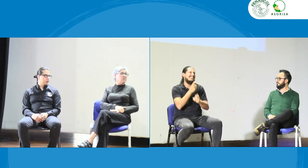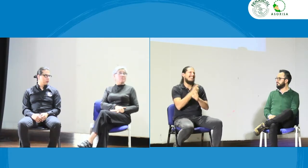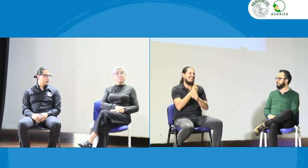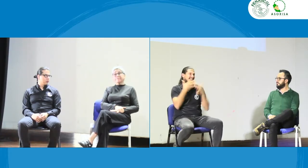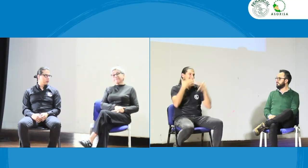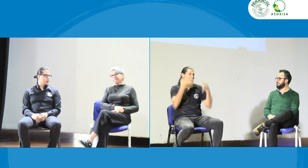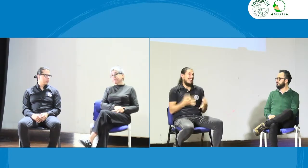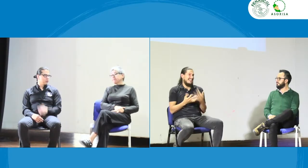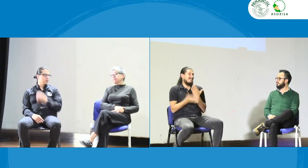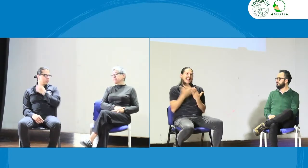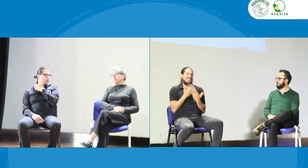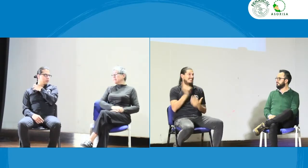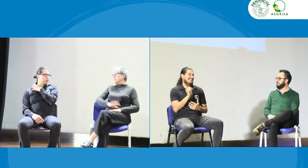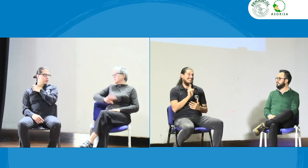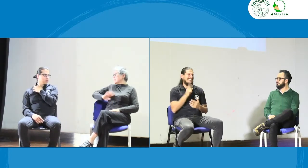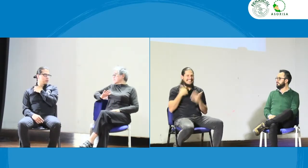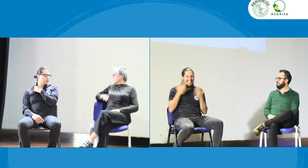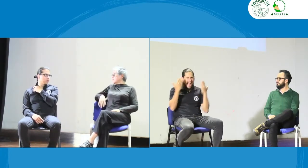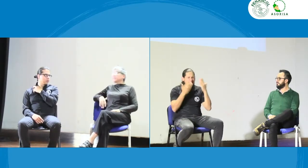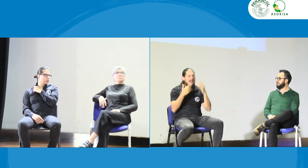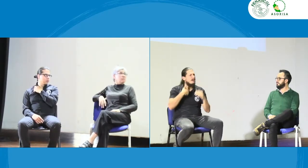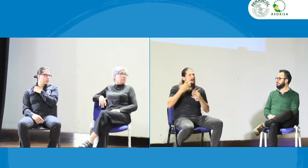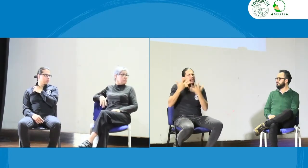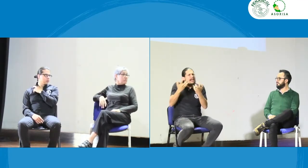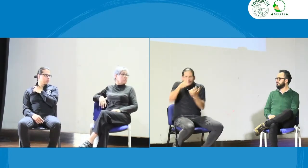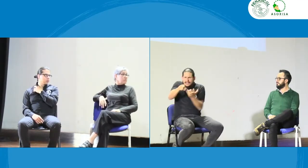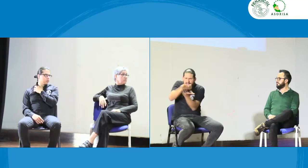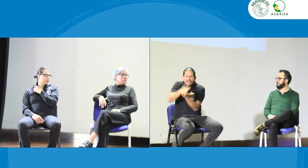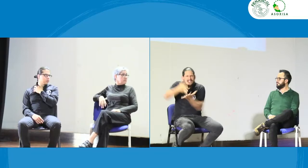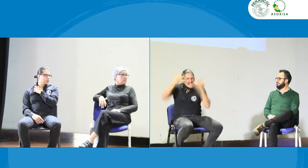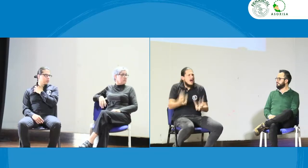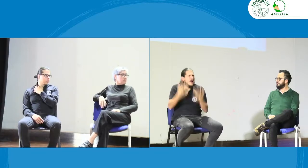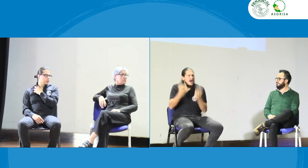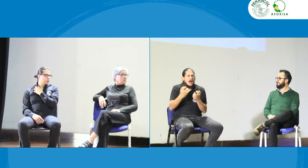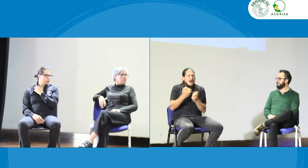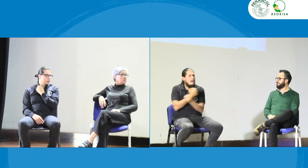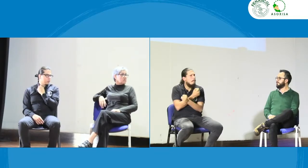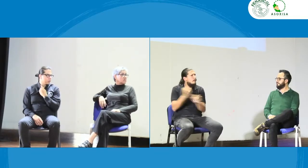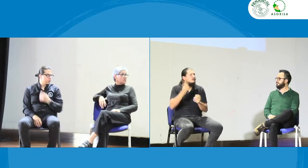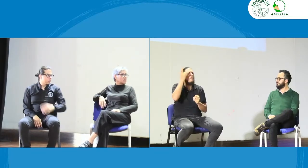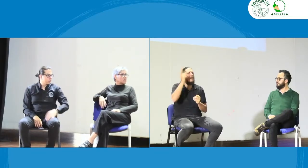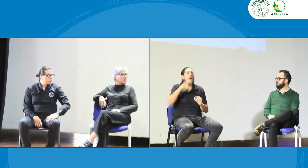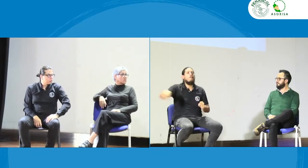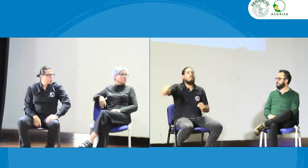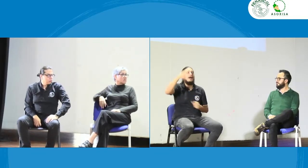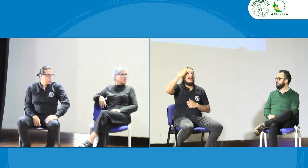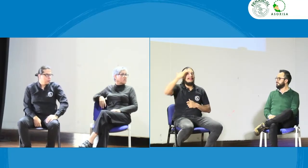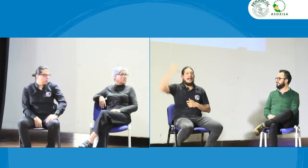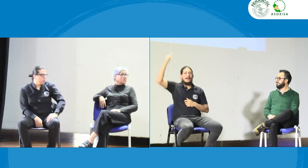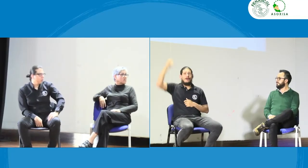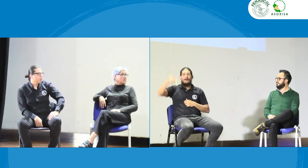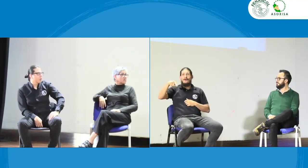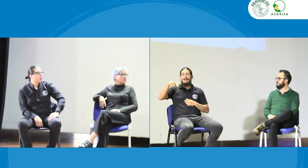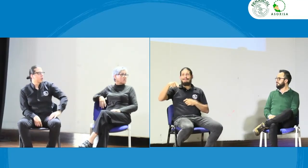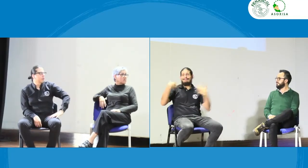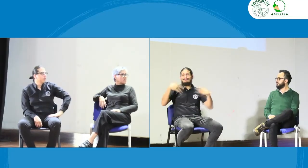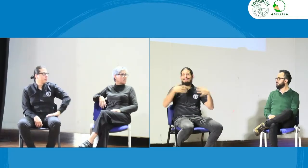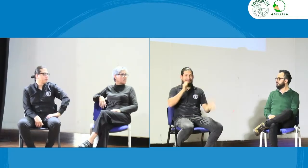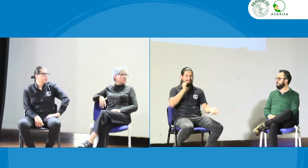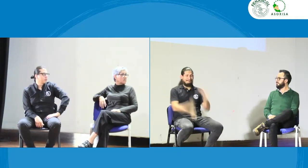y realmente es muy difícil es muy difícil no es nada sencillo si yo sé queremos un documento que lo rija pero pues es que la